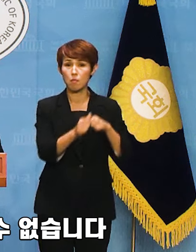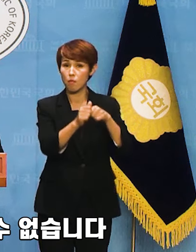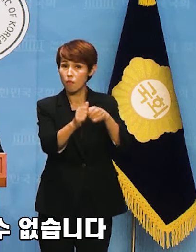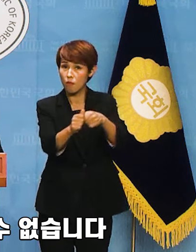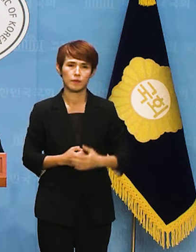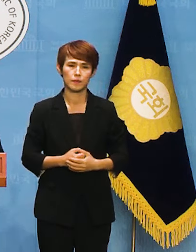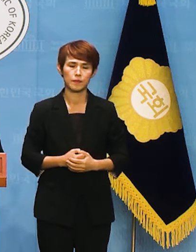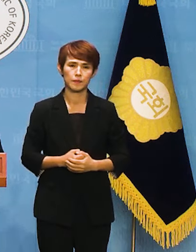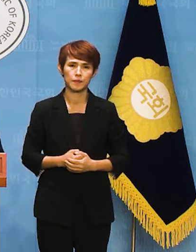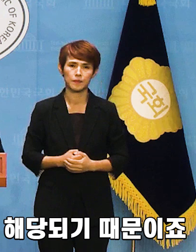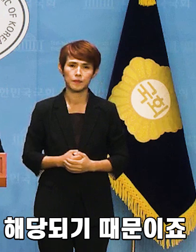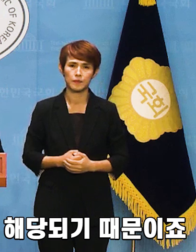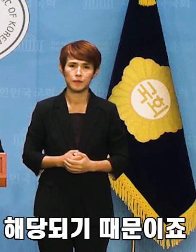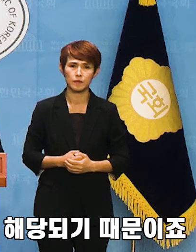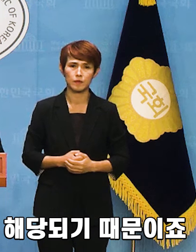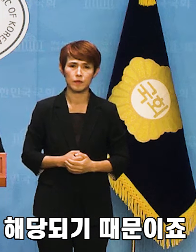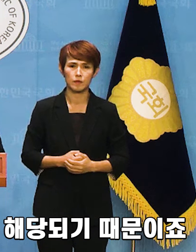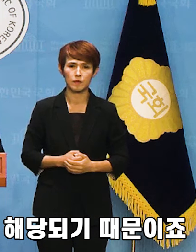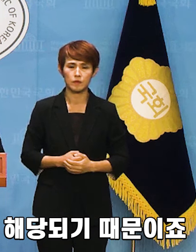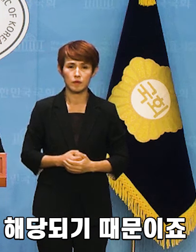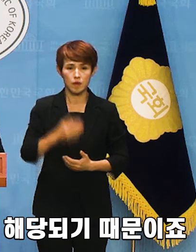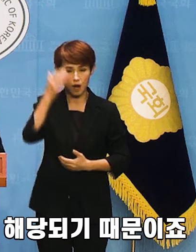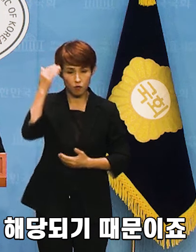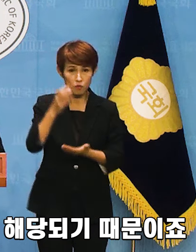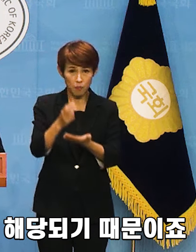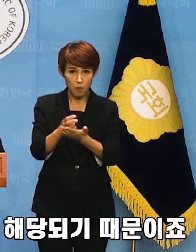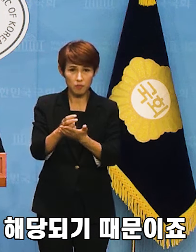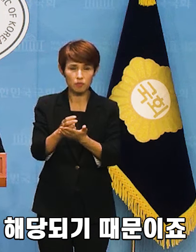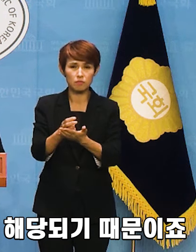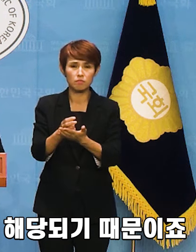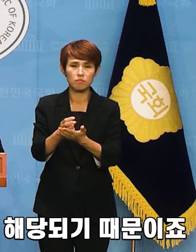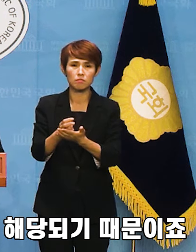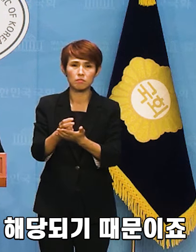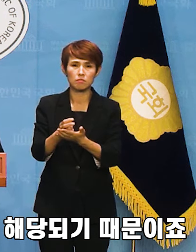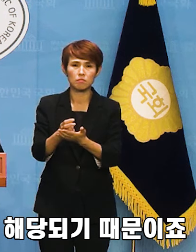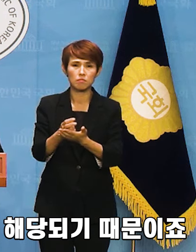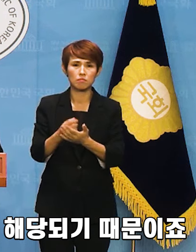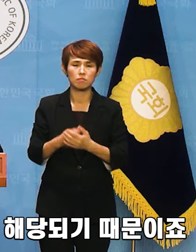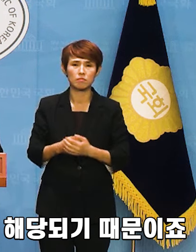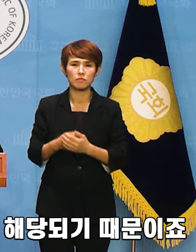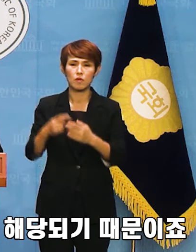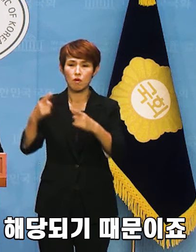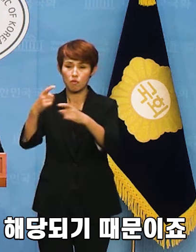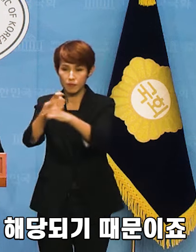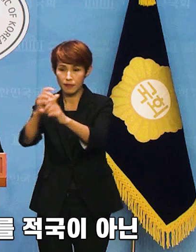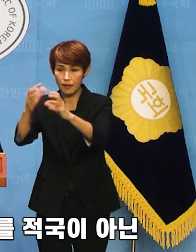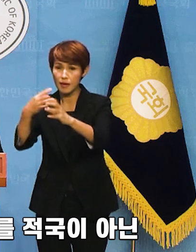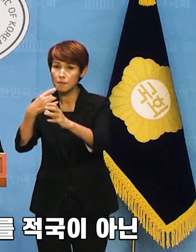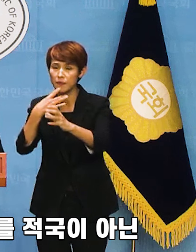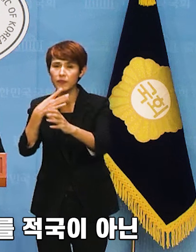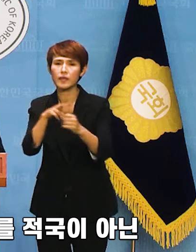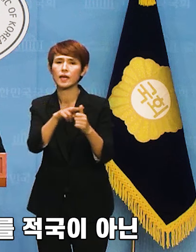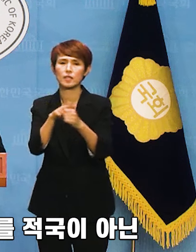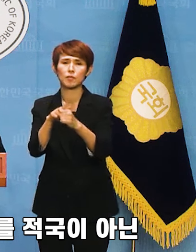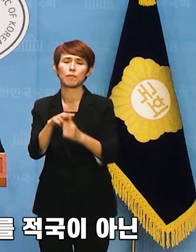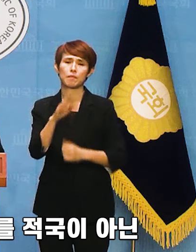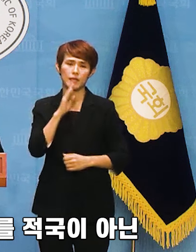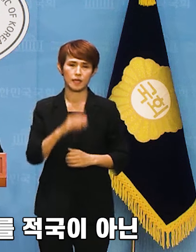왜냐하면 현행법으로 적국만이 간첩죄에 해당되기 때문이죠. 그래서